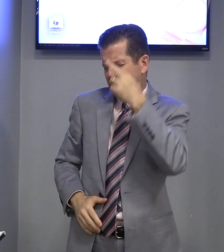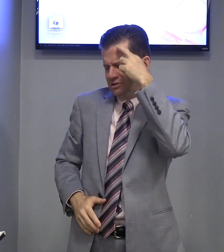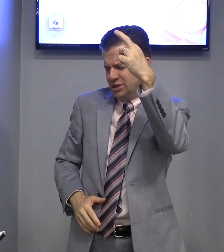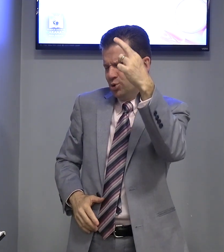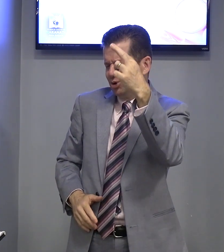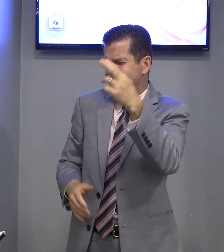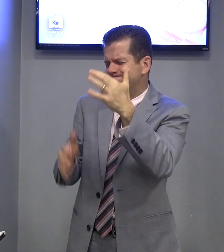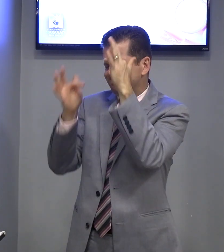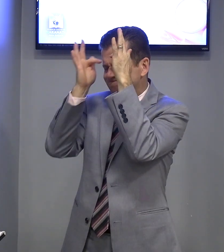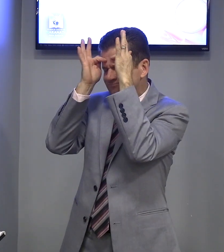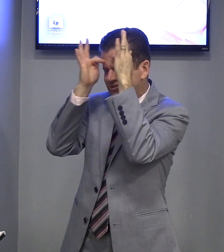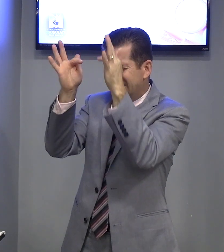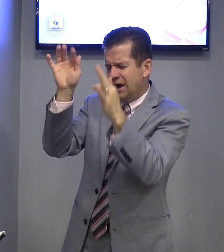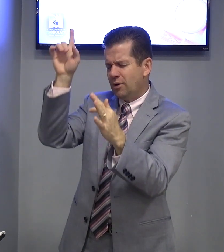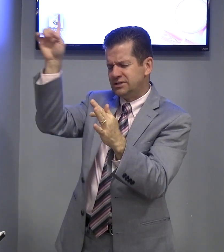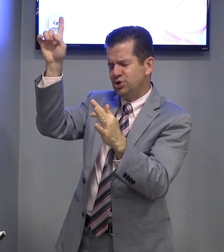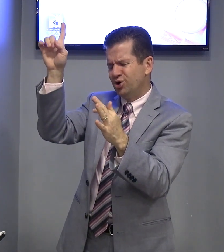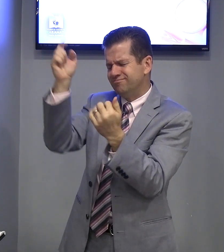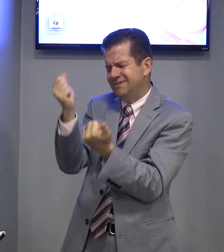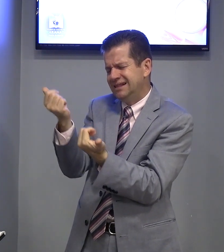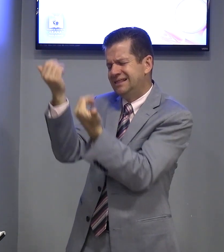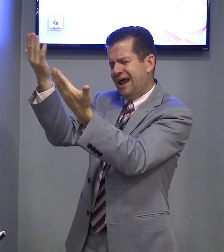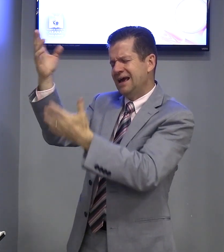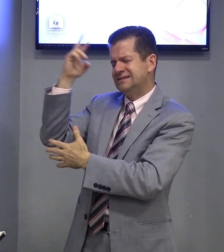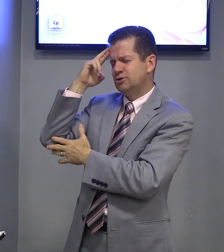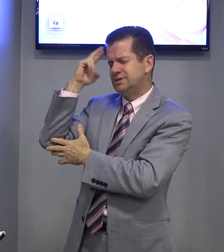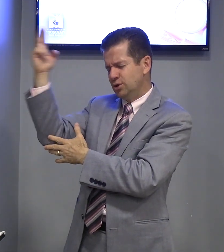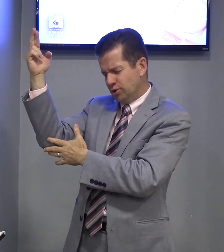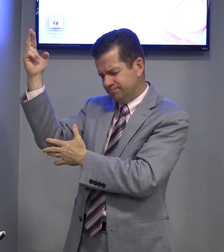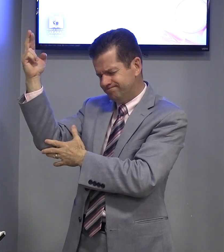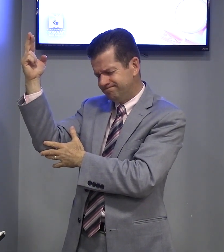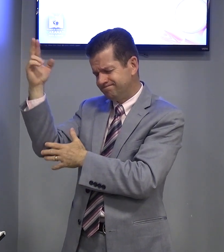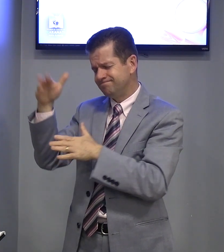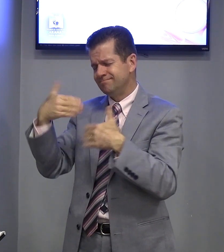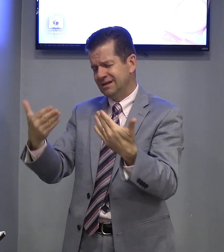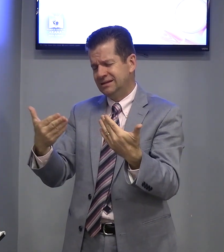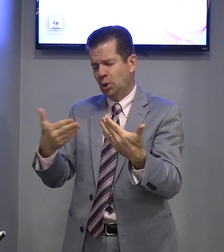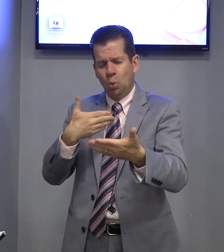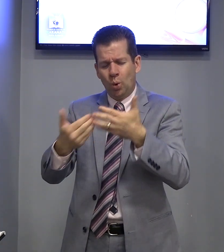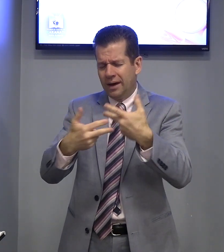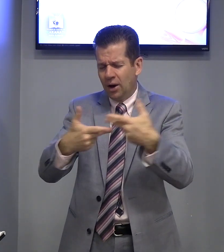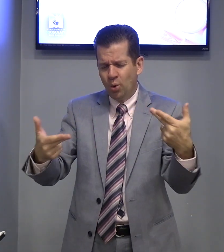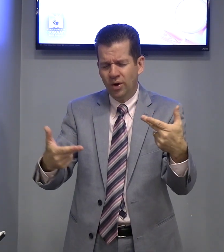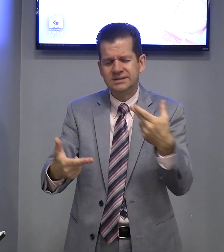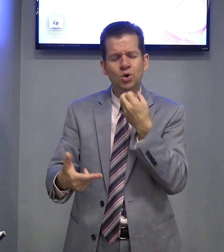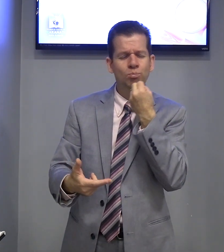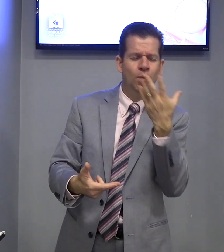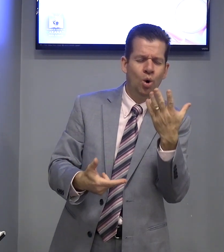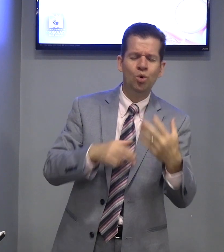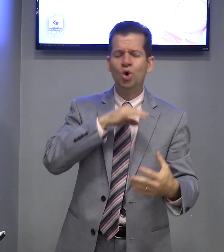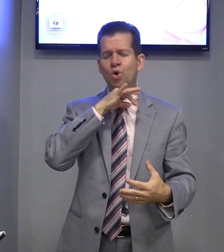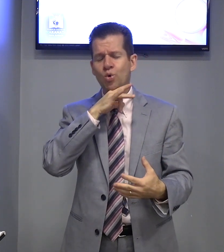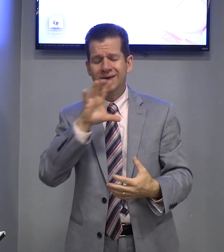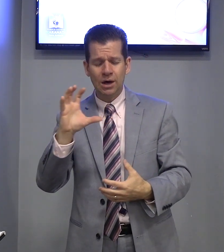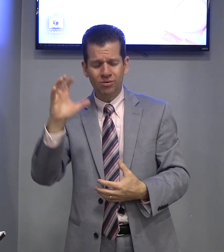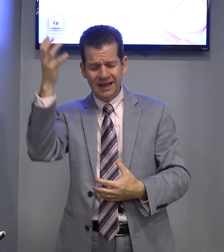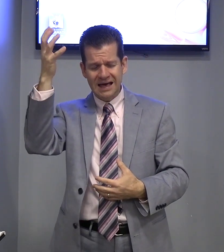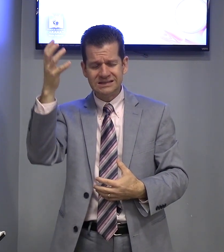ao Senhor Fiel ao Senhor Entregues ao Senhor Então Qualquer coisa Bom O ruim Que acontece